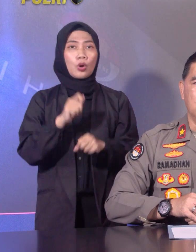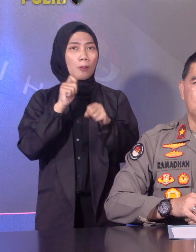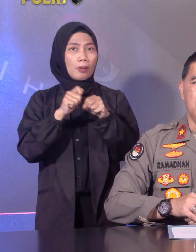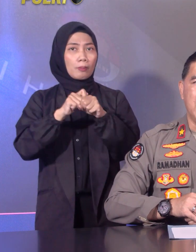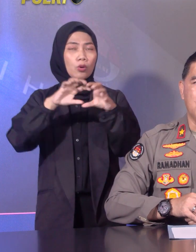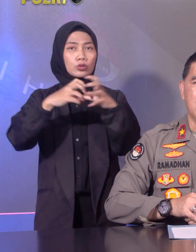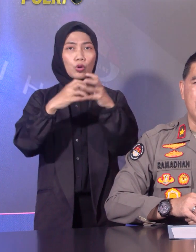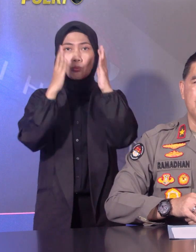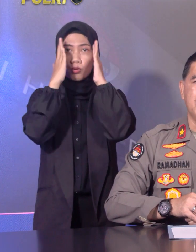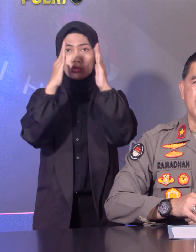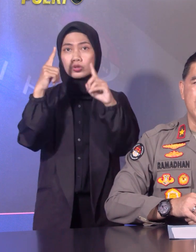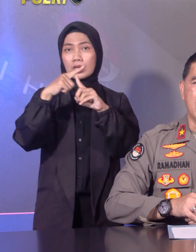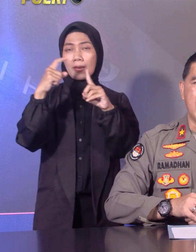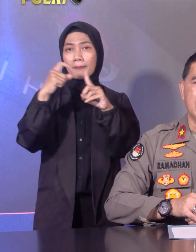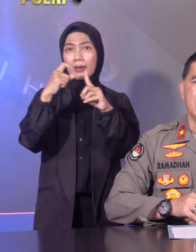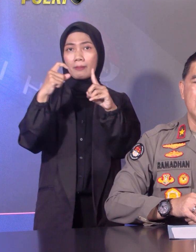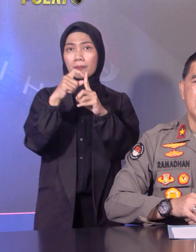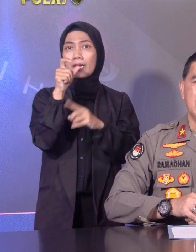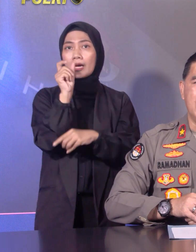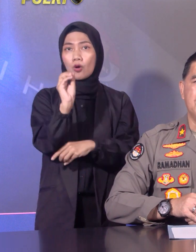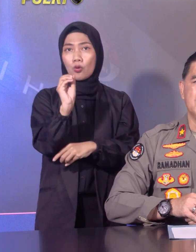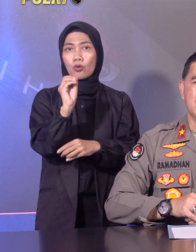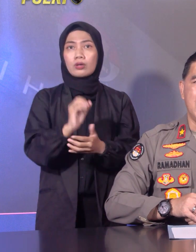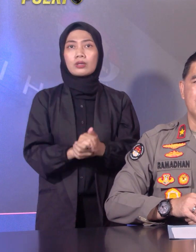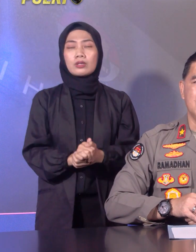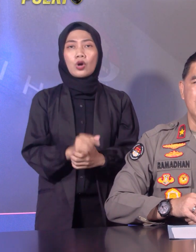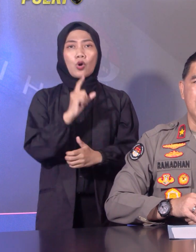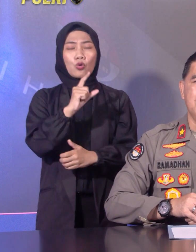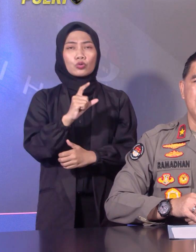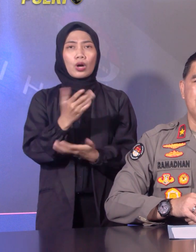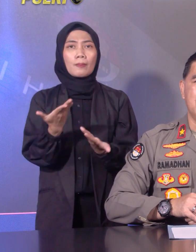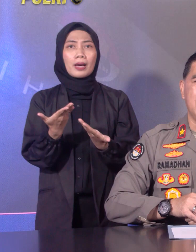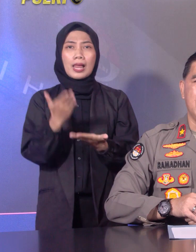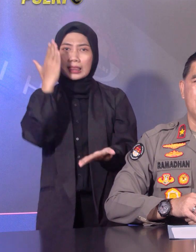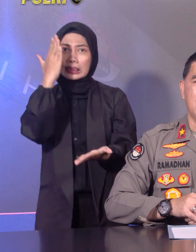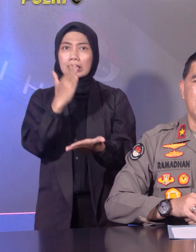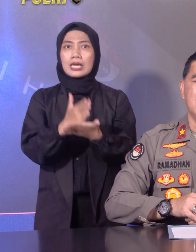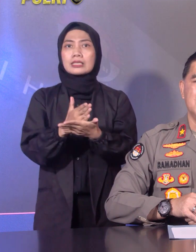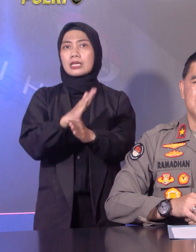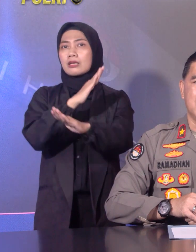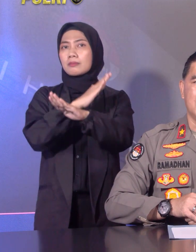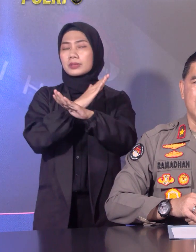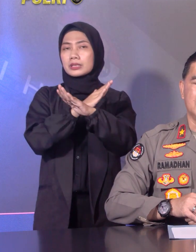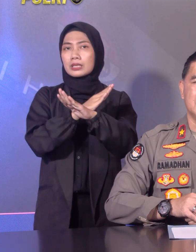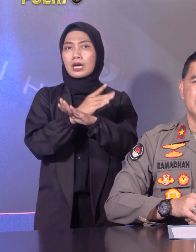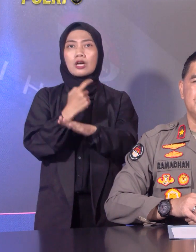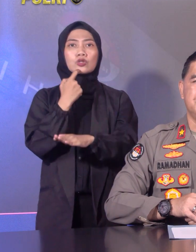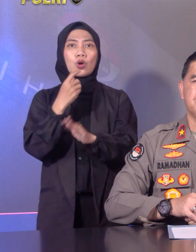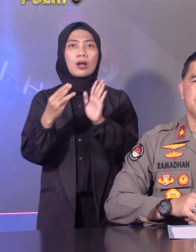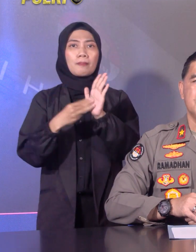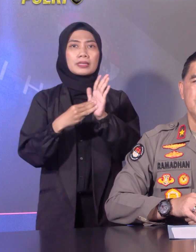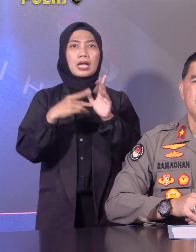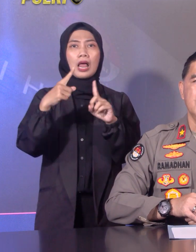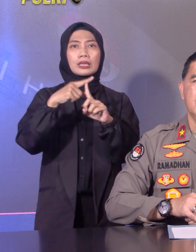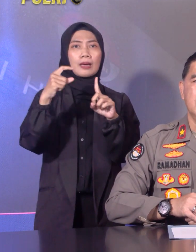untuk melakukan penindakan dan pencegahan tindak pidana perdagangan orang secara tegas.